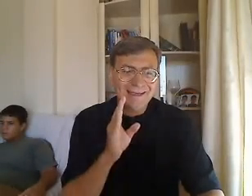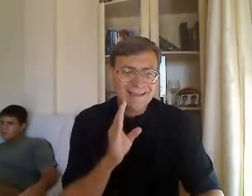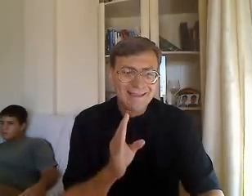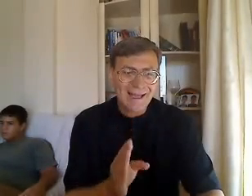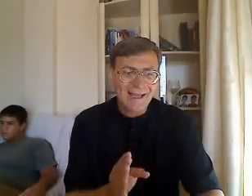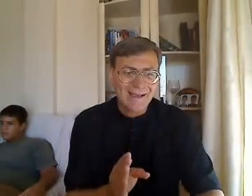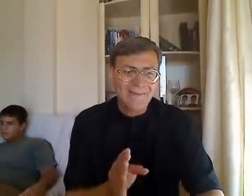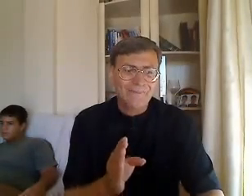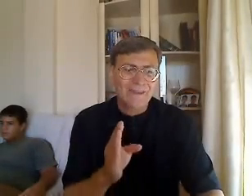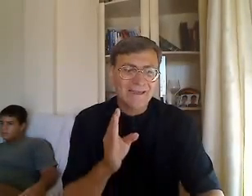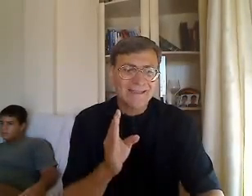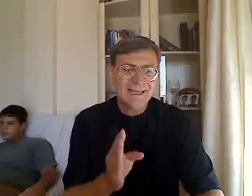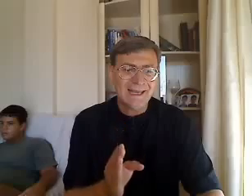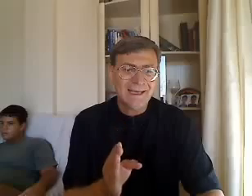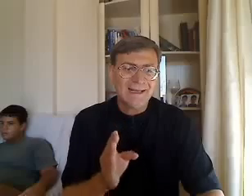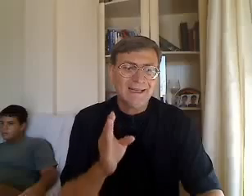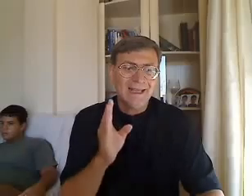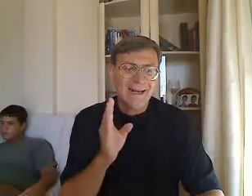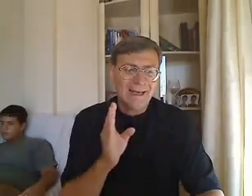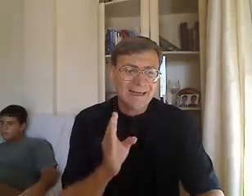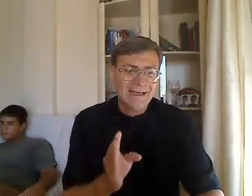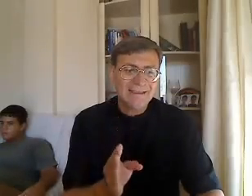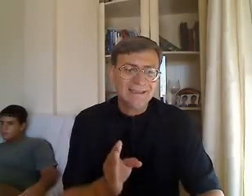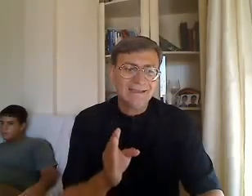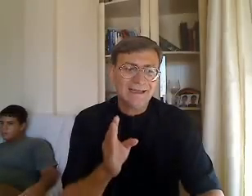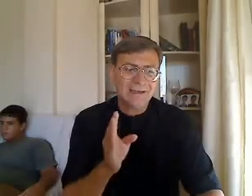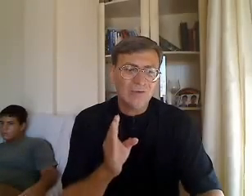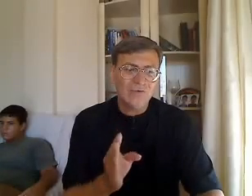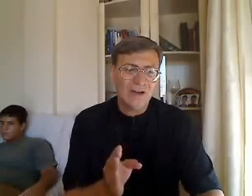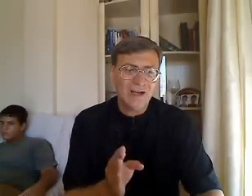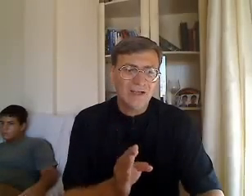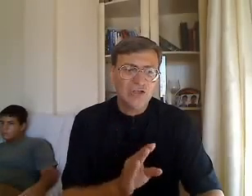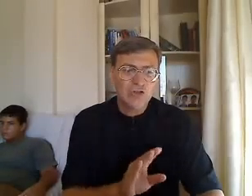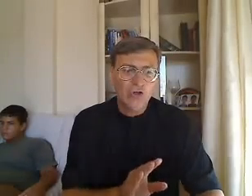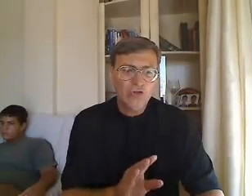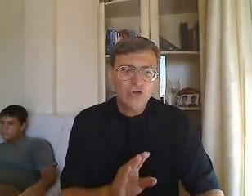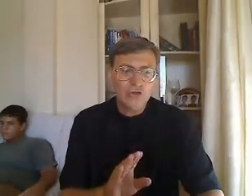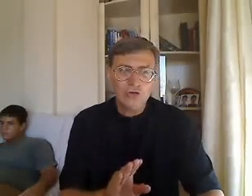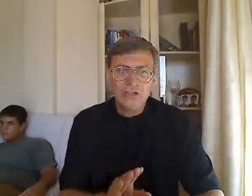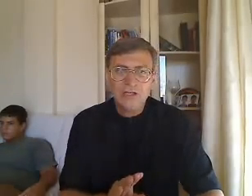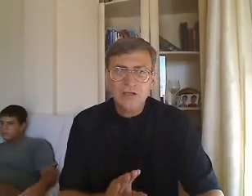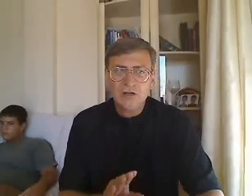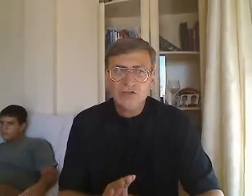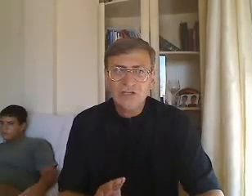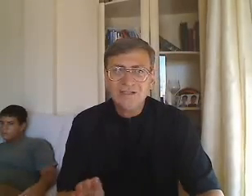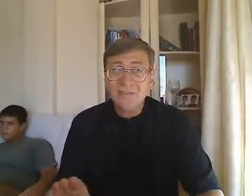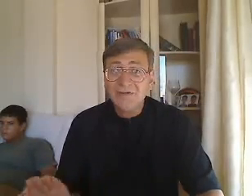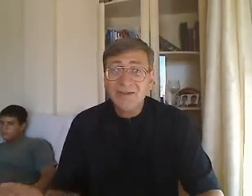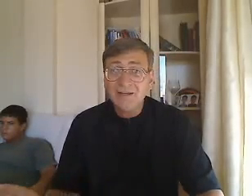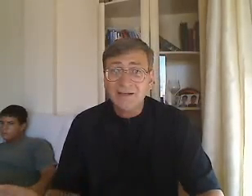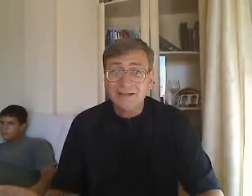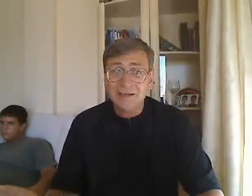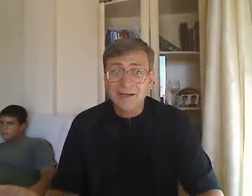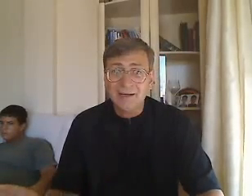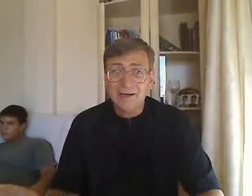está, esté, en la casa de Jehová todos los días de mi vida, dice él.